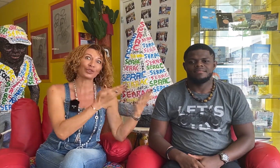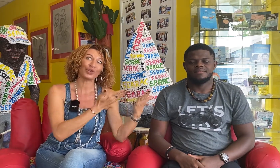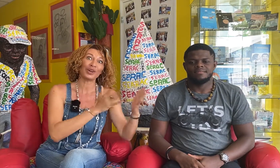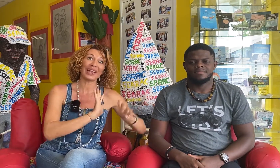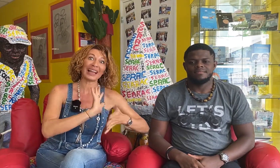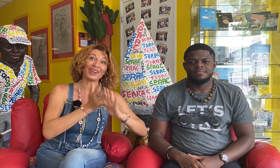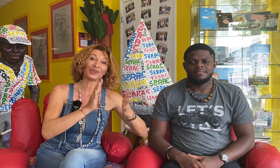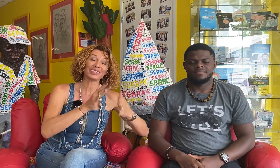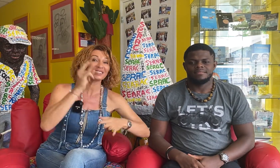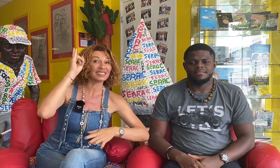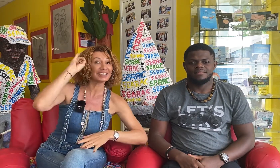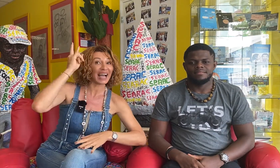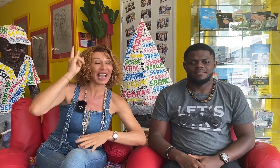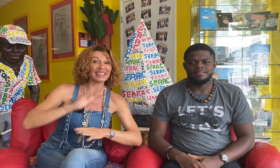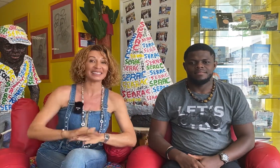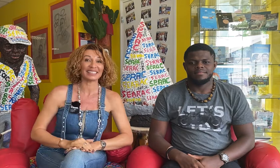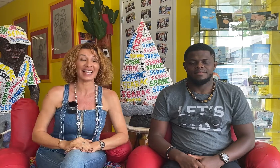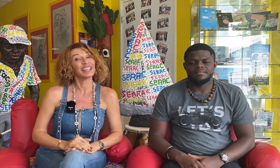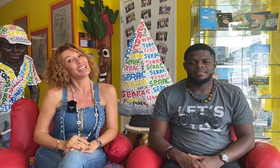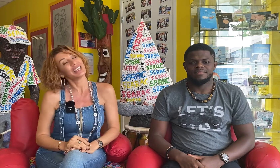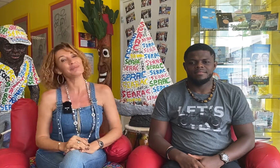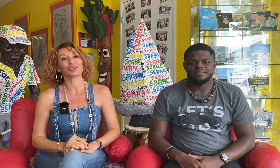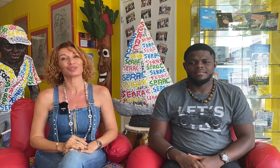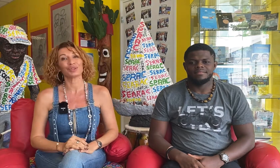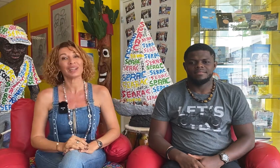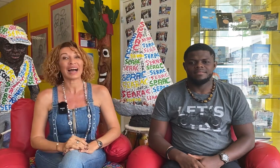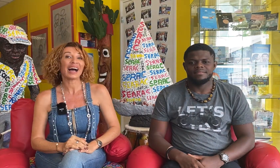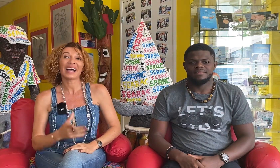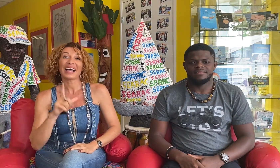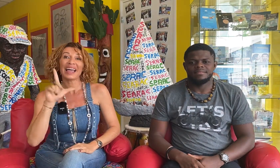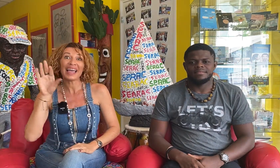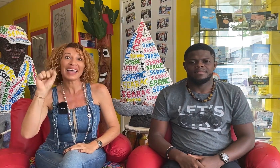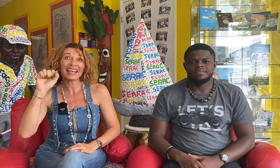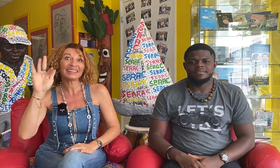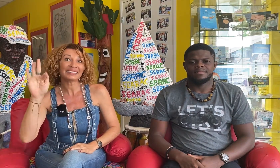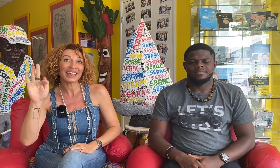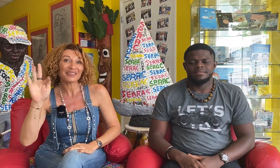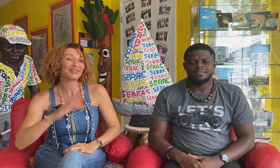la langue des signes haïtienne et bien sûr la LSF.